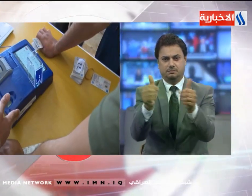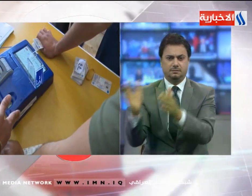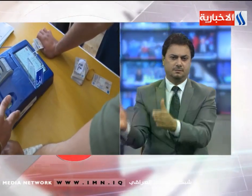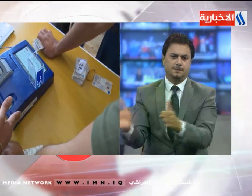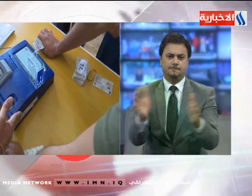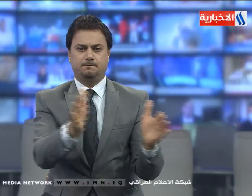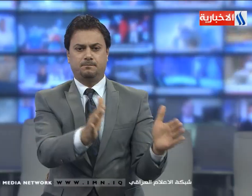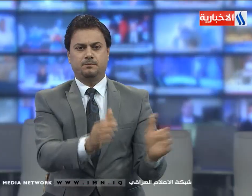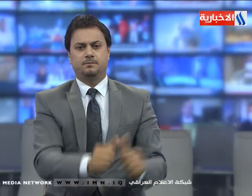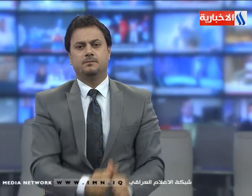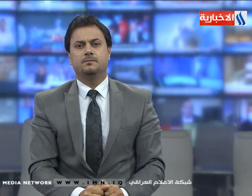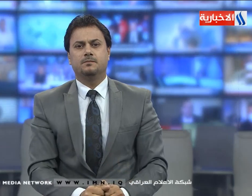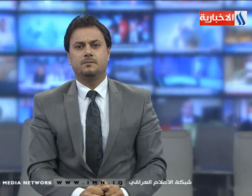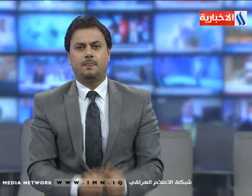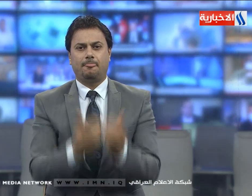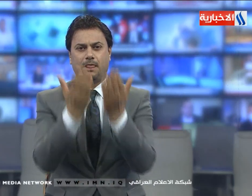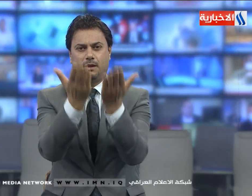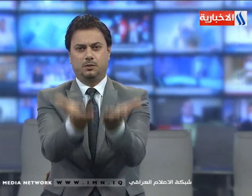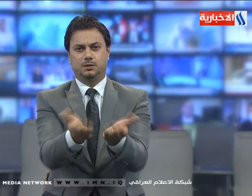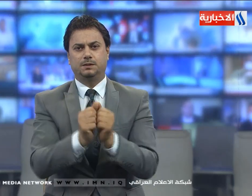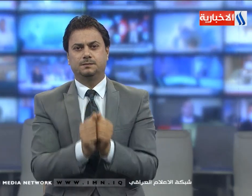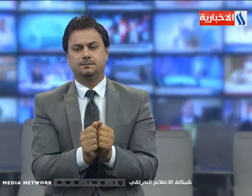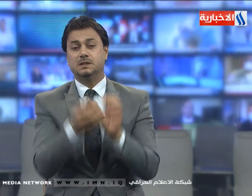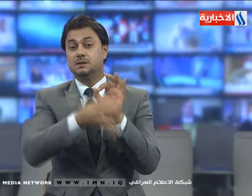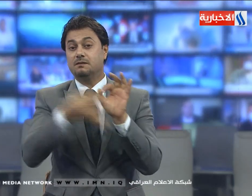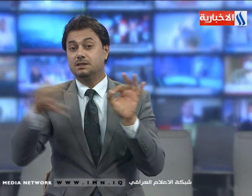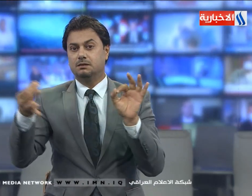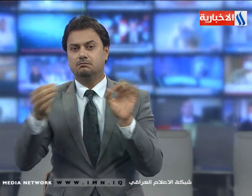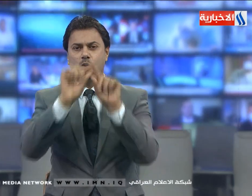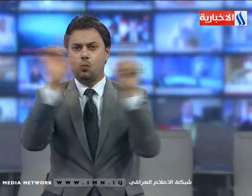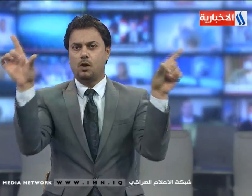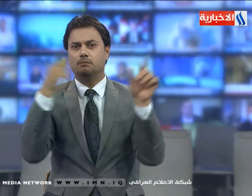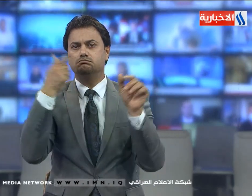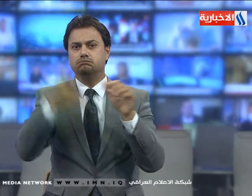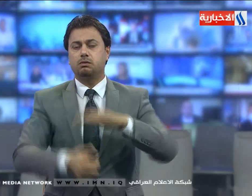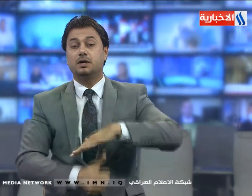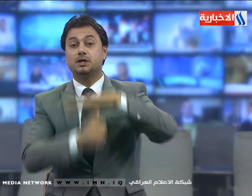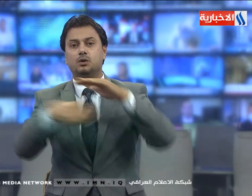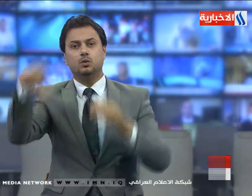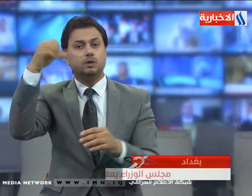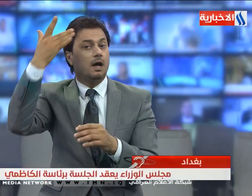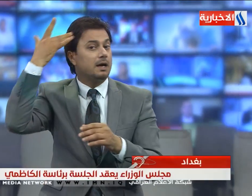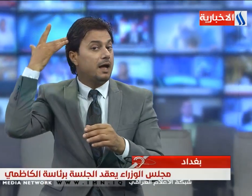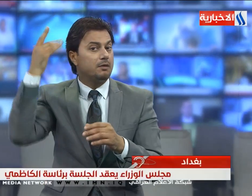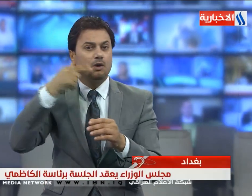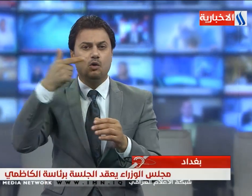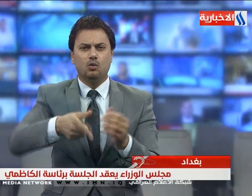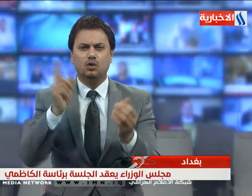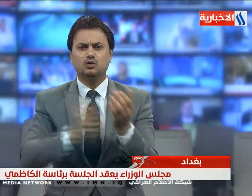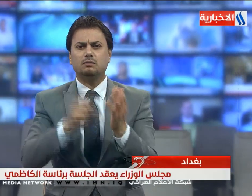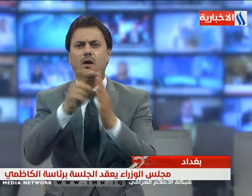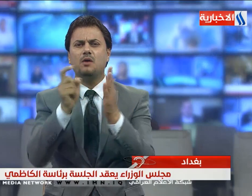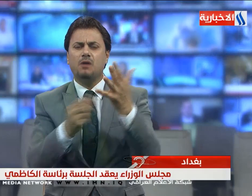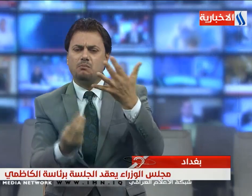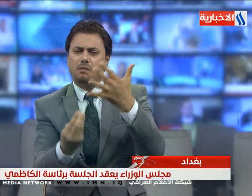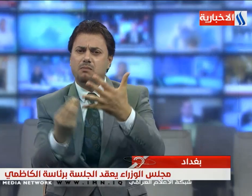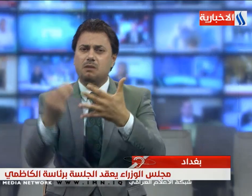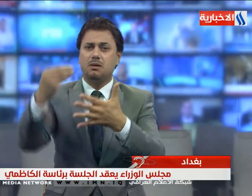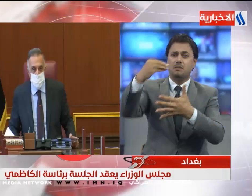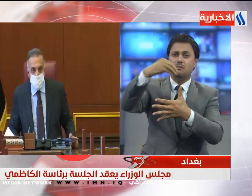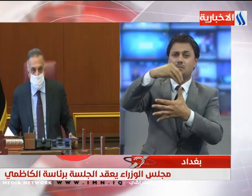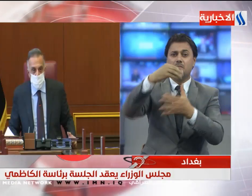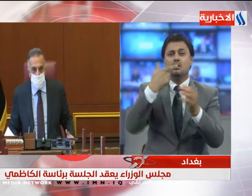موسيقى أكد رئيس مجلس الوزراء مصطفى الكاظمي أن التحديات البيروقراطية في العراق